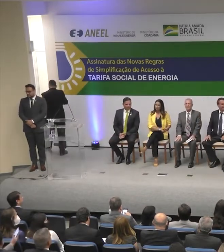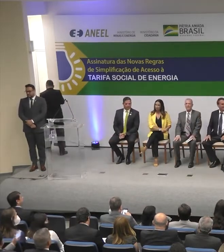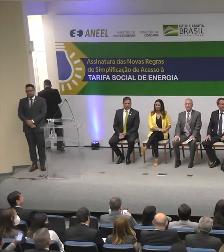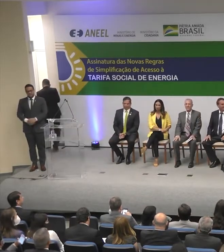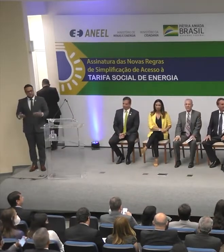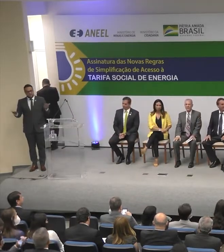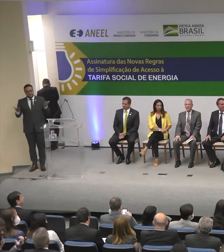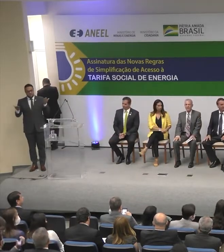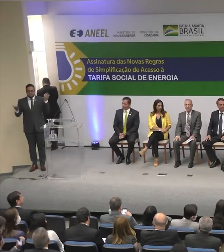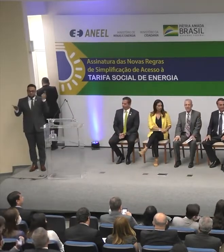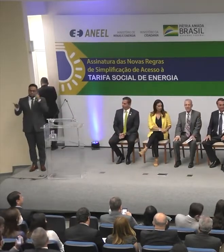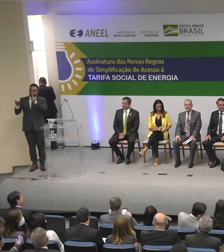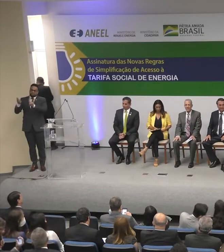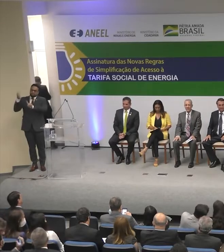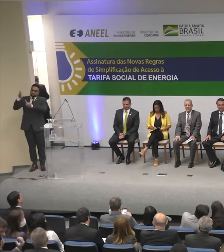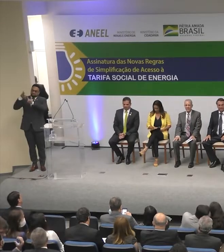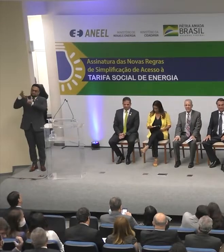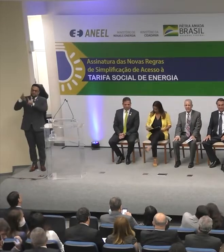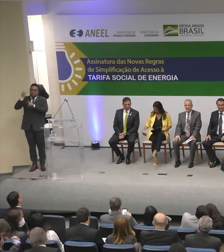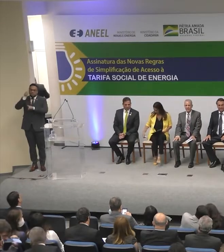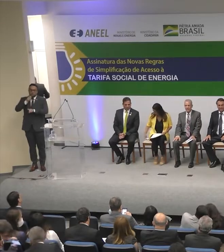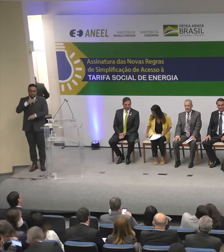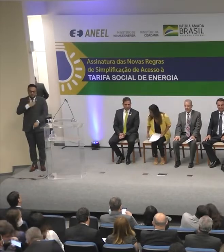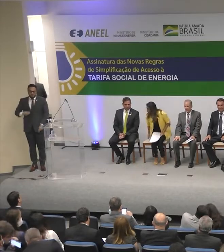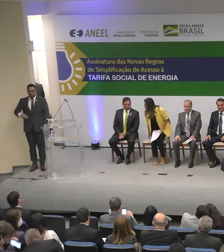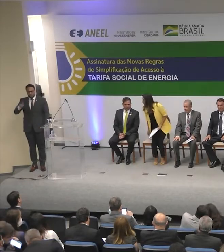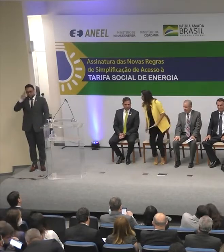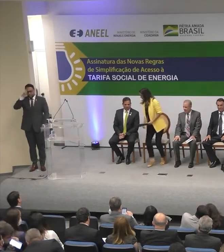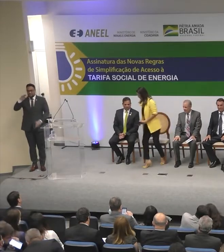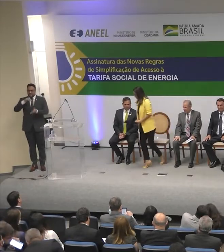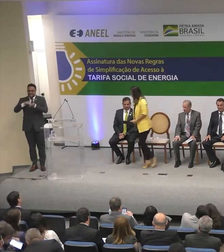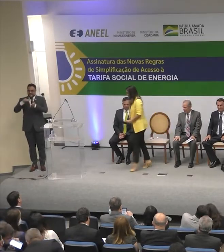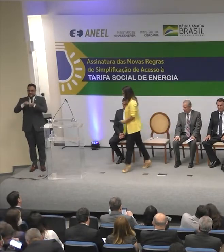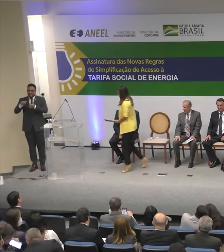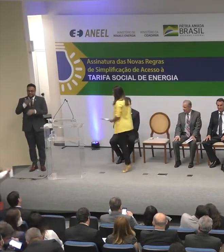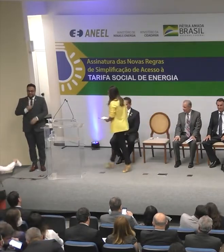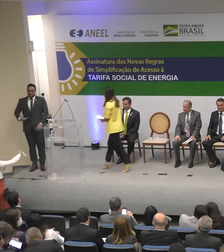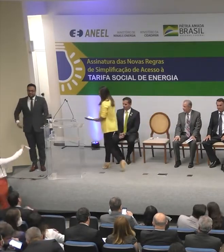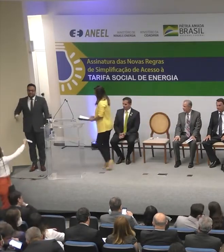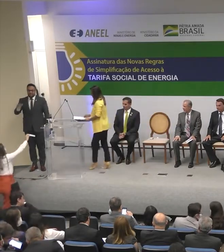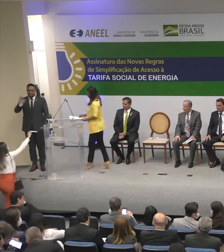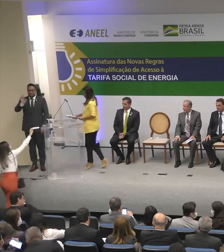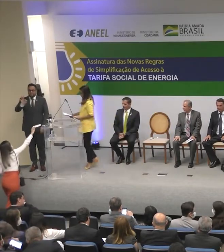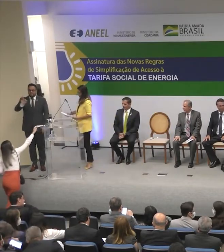Ouviremos as palavras Da ministra-chefe Da secretaria de governo Flávia Arruda